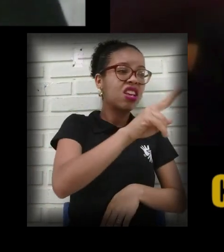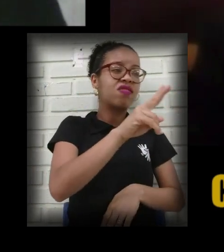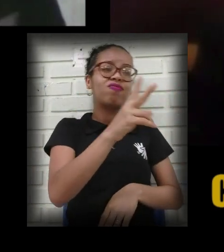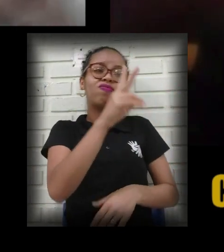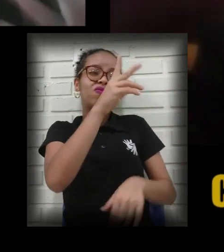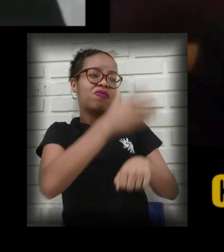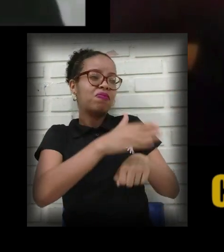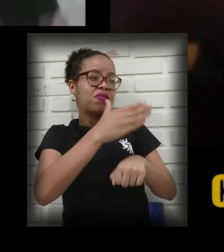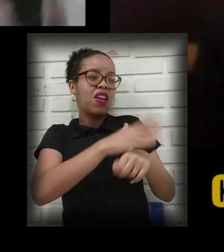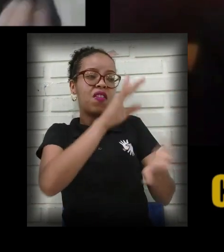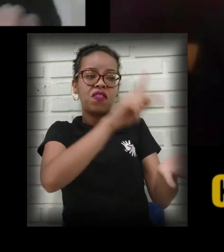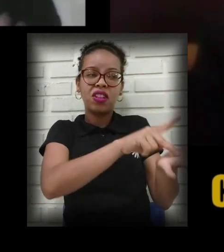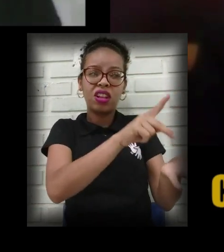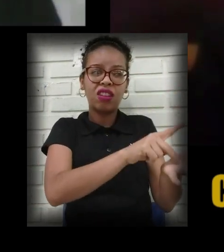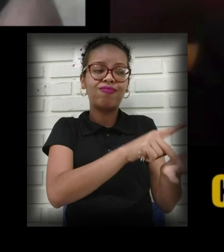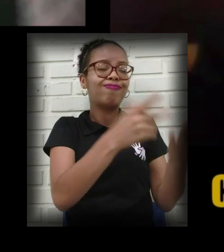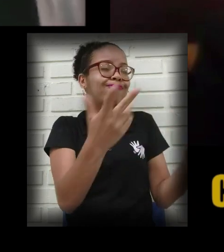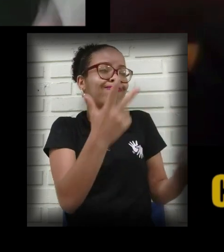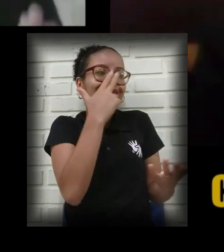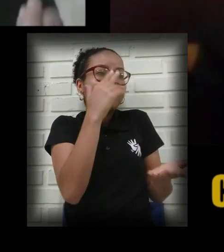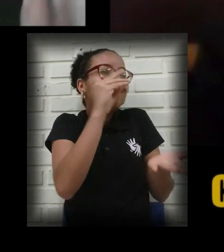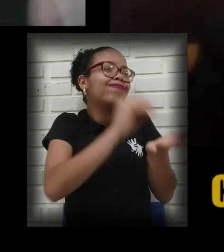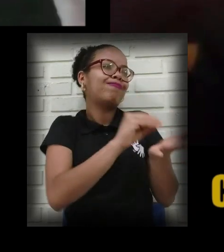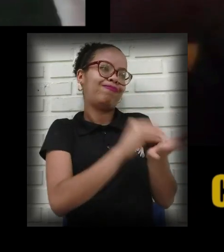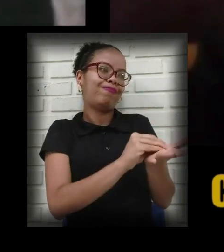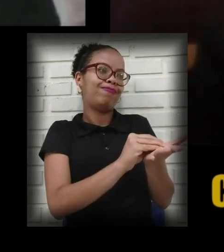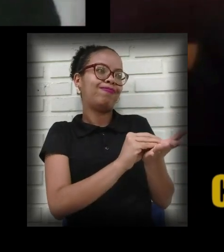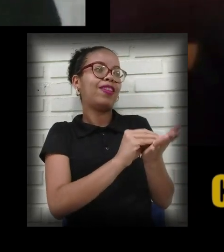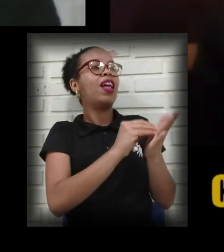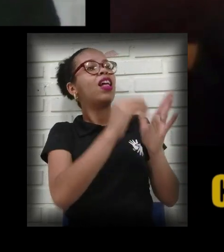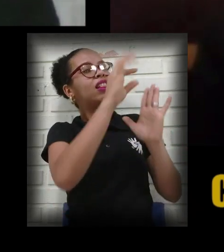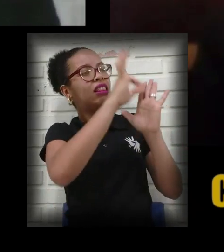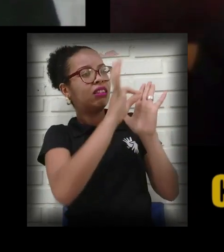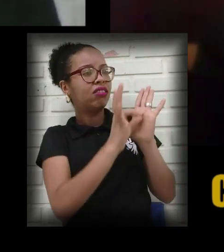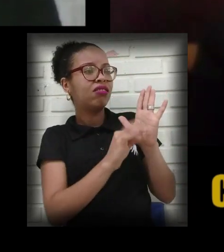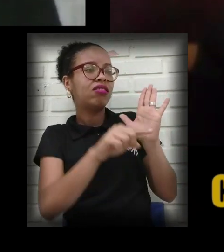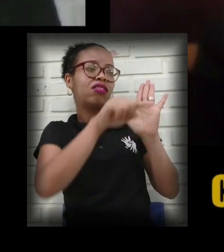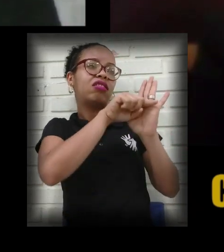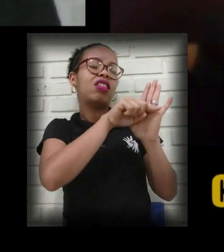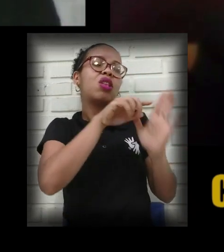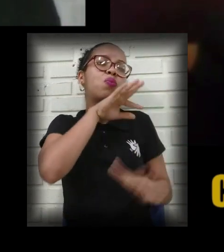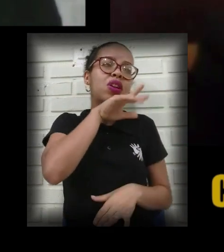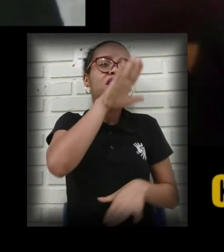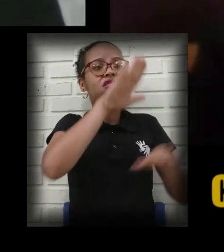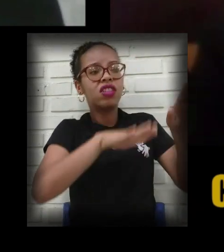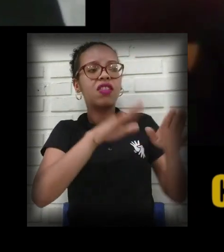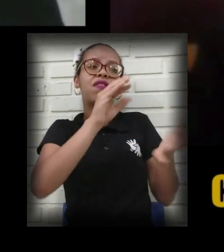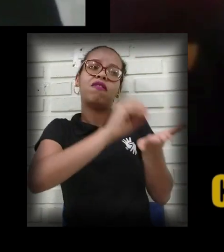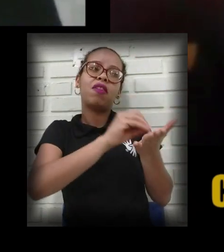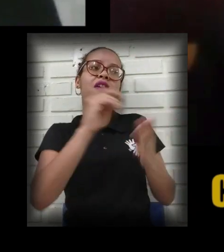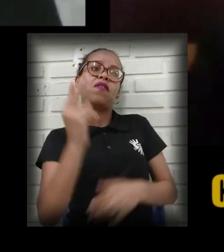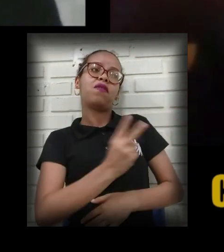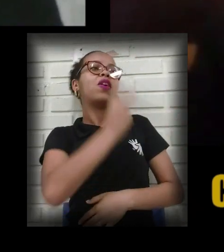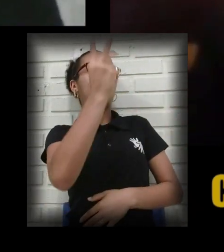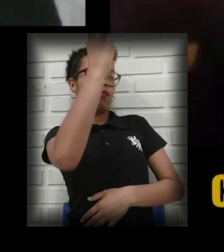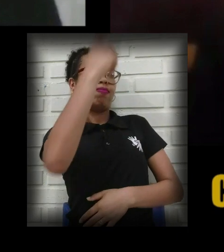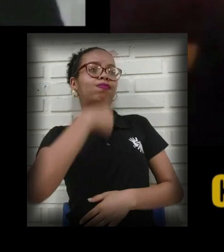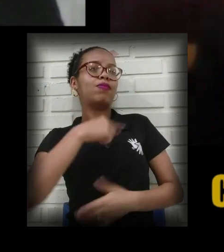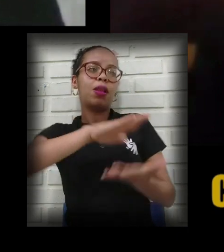falta alguma coisa, entendeu? A desvantagem toda é essa falta de valorização do intérprete, até porque o